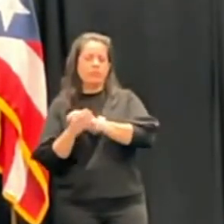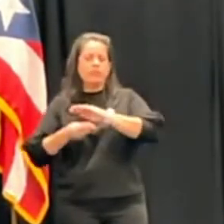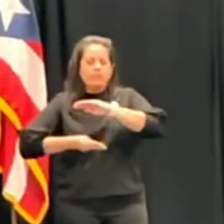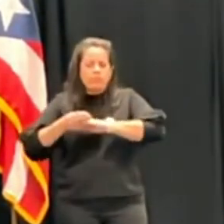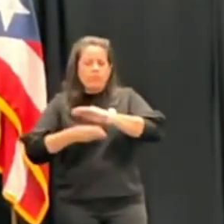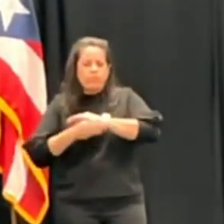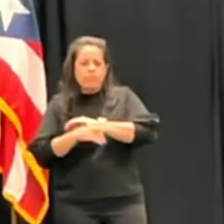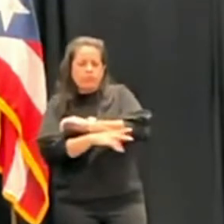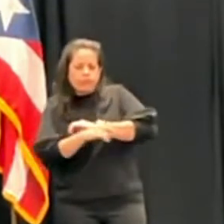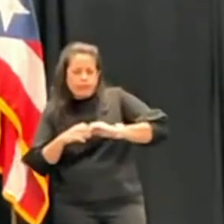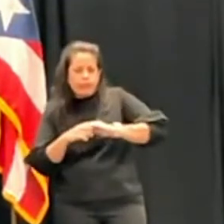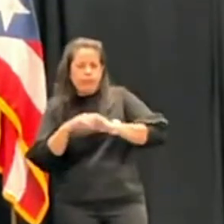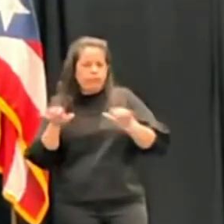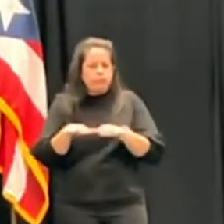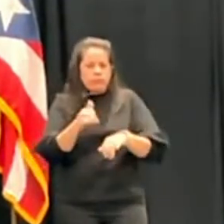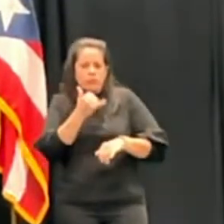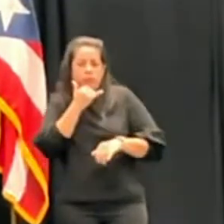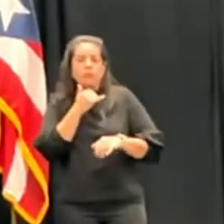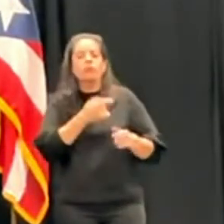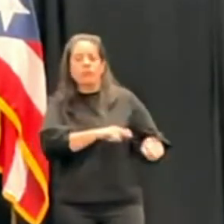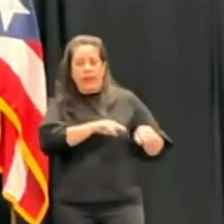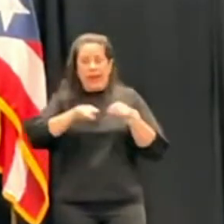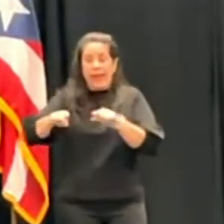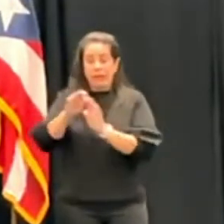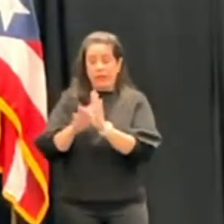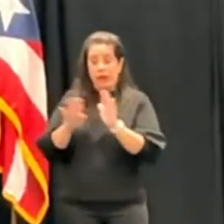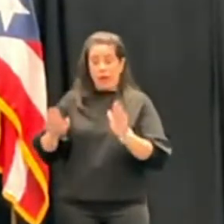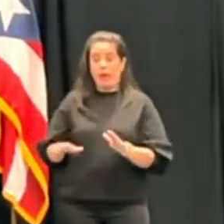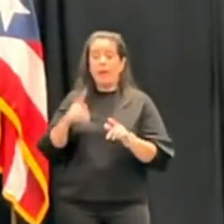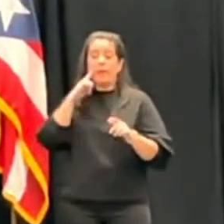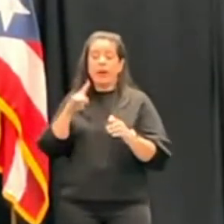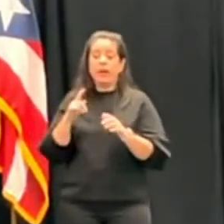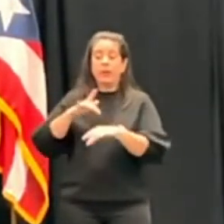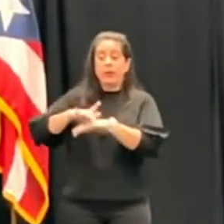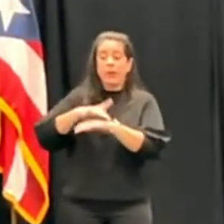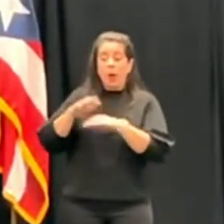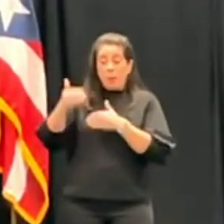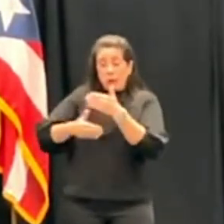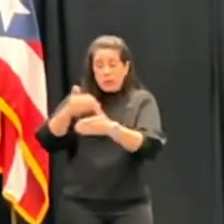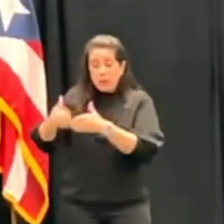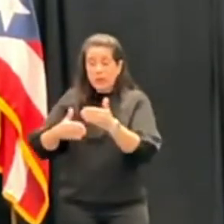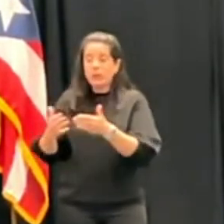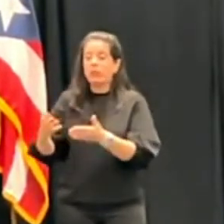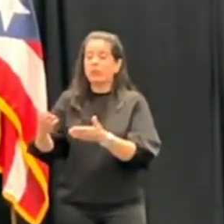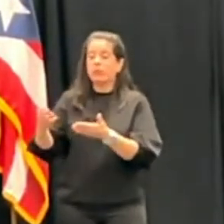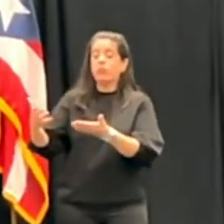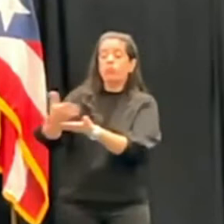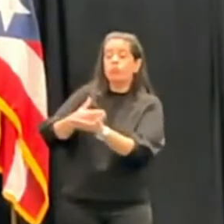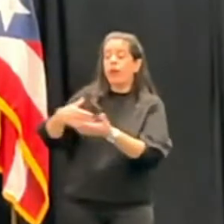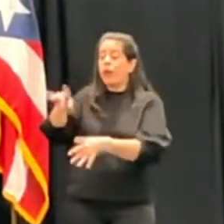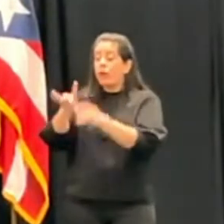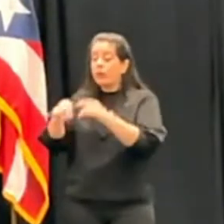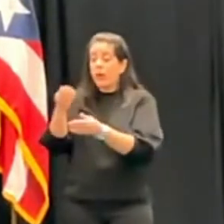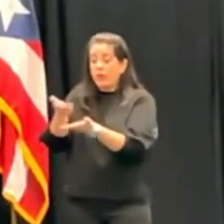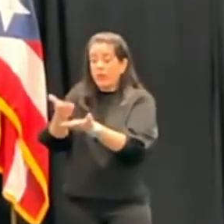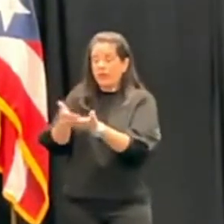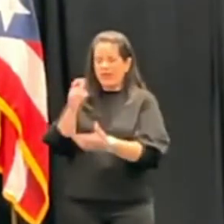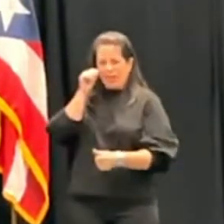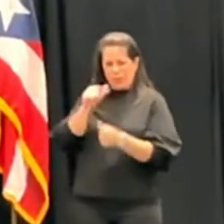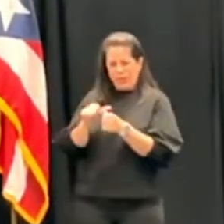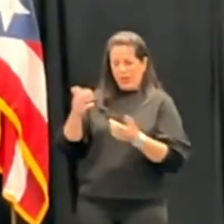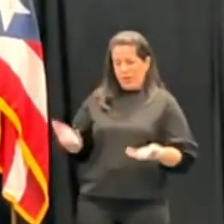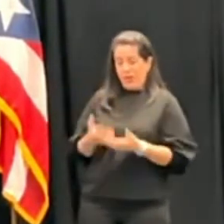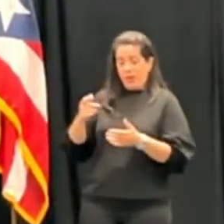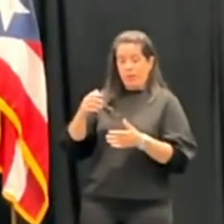fiscales y temprano en el proceso para poder recopilar la evidencia que ellos necesitan. Porque fíjese, con mi profesión